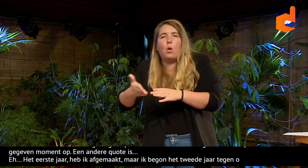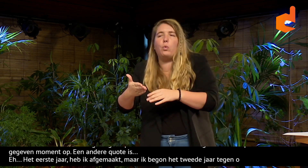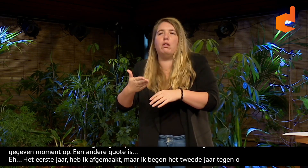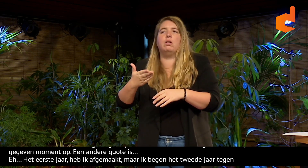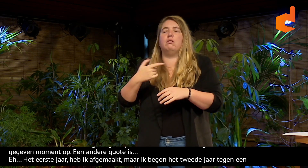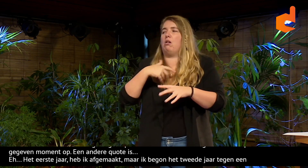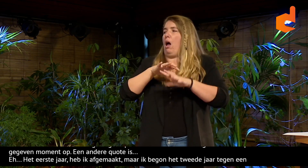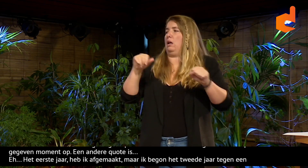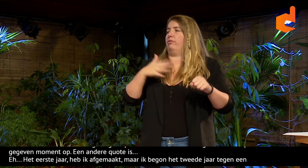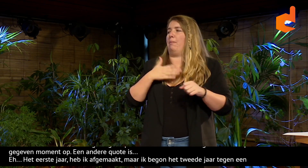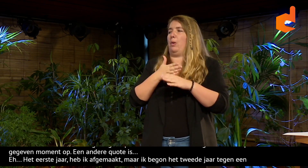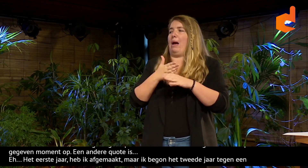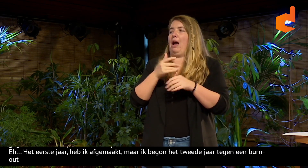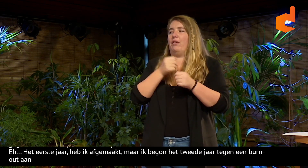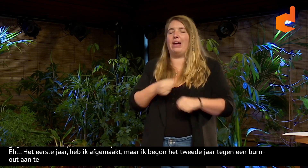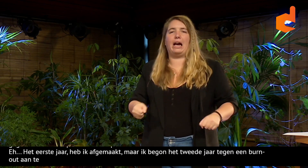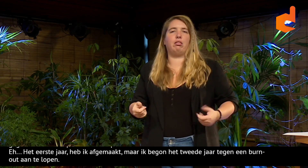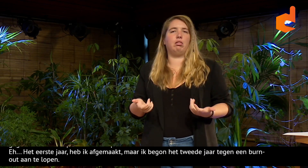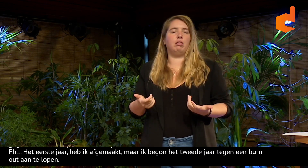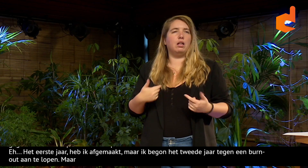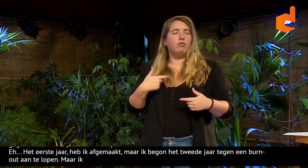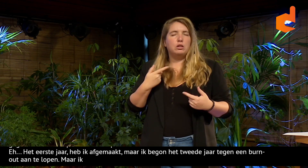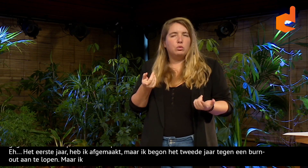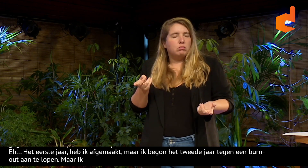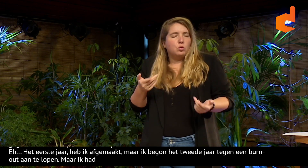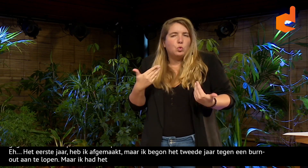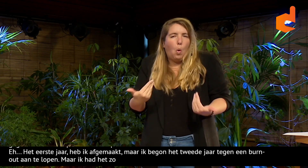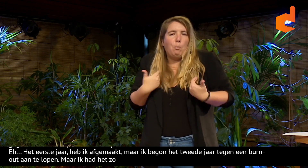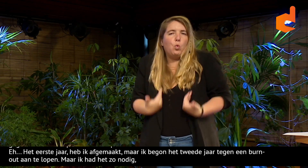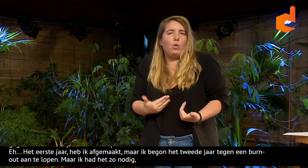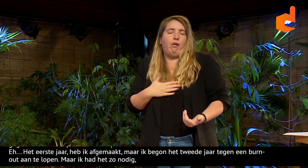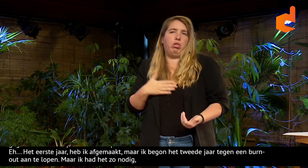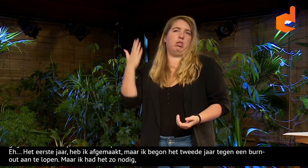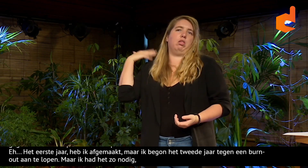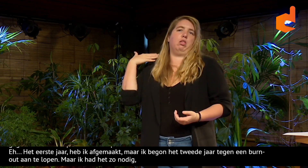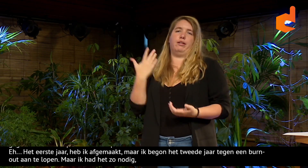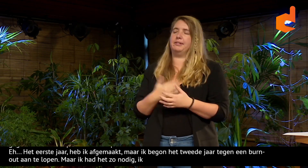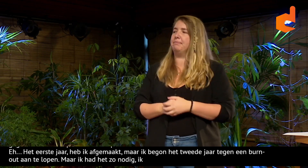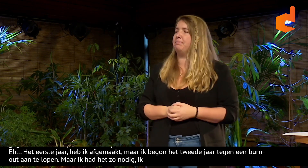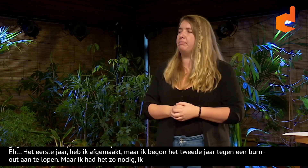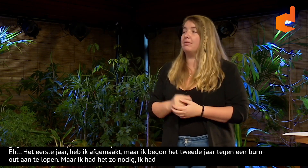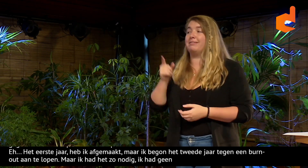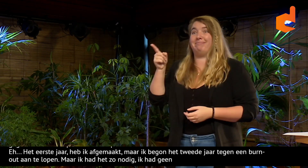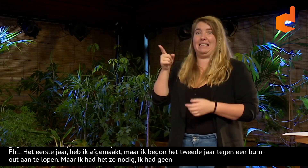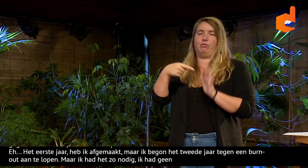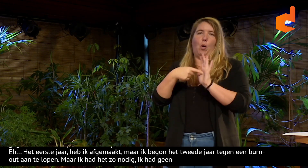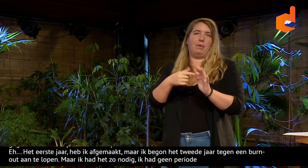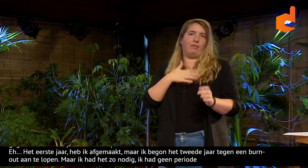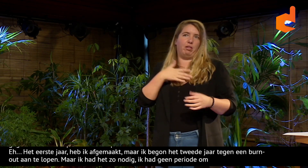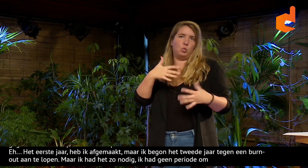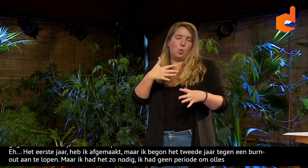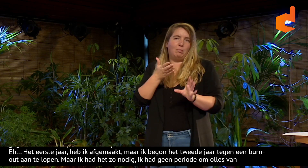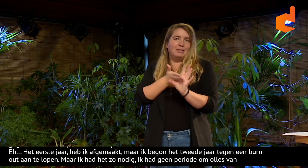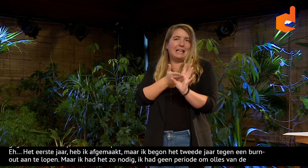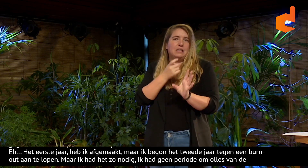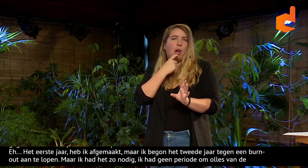dat zo nodig. Ook omdat ik op geen enkel moment geen periode had om alles nog van de middelbare te verwerken. Ik was daar nog